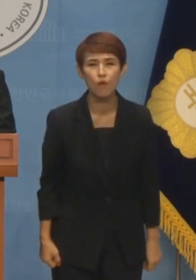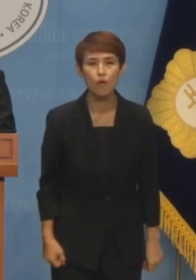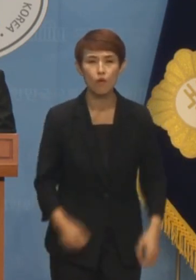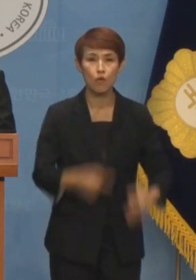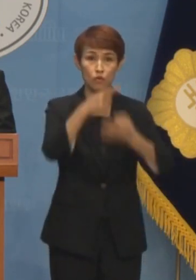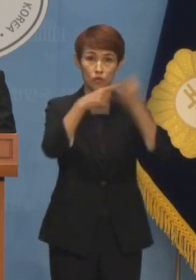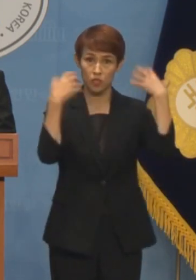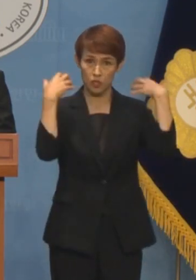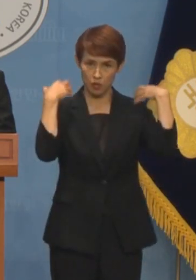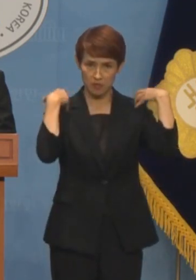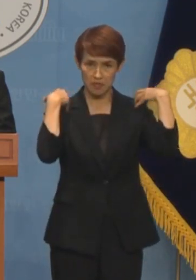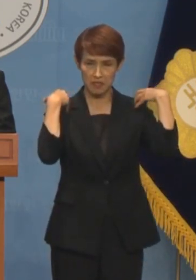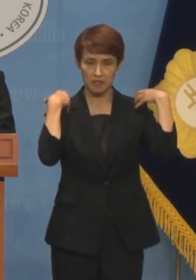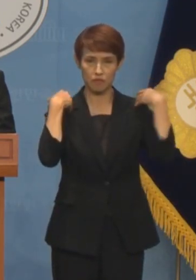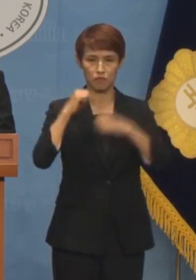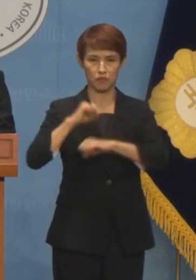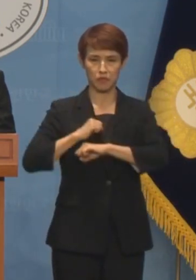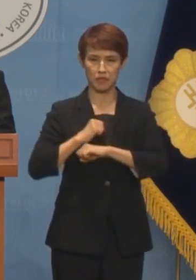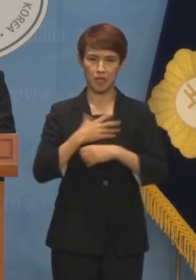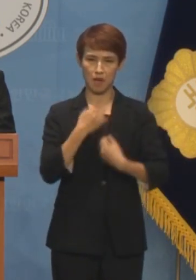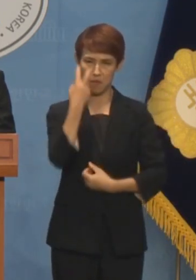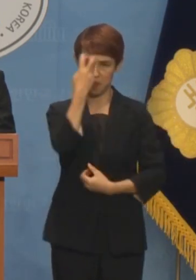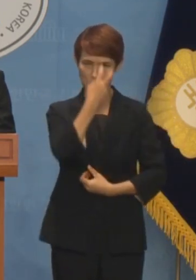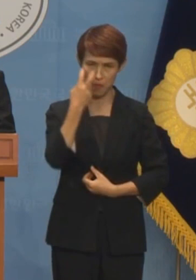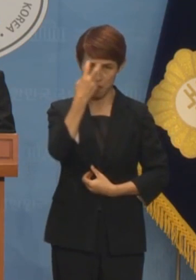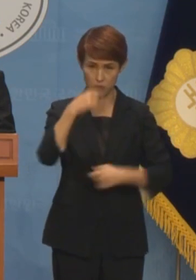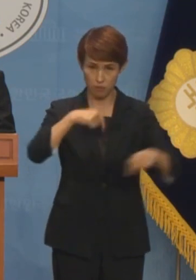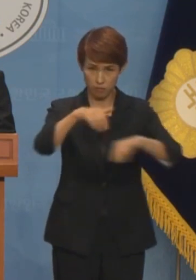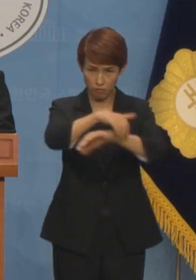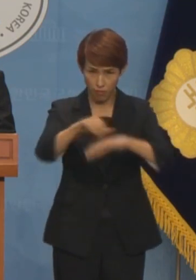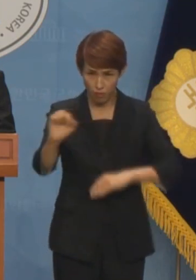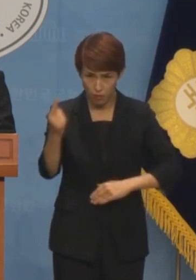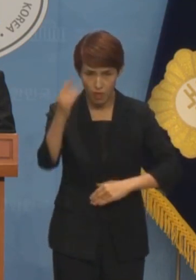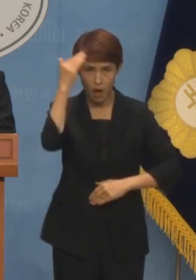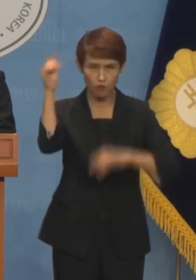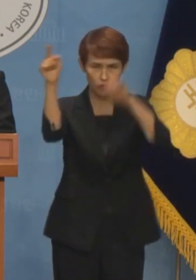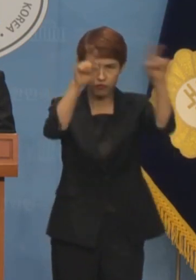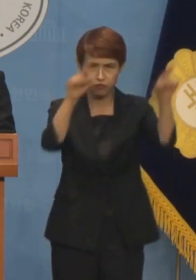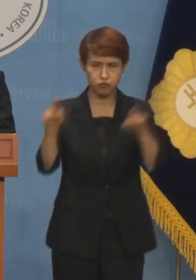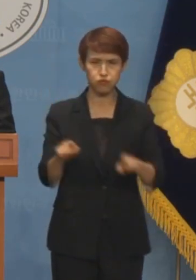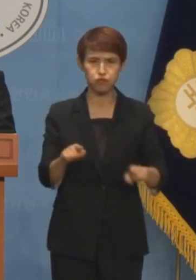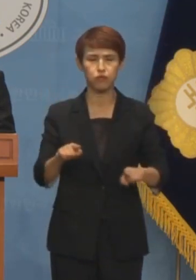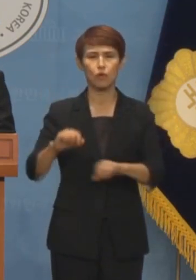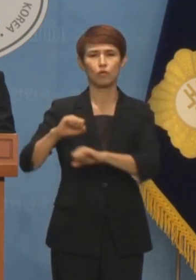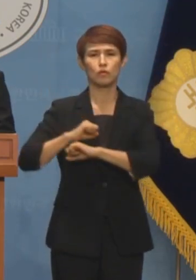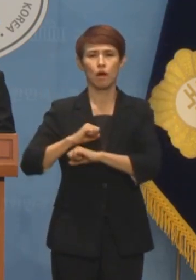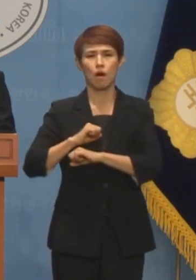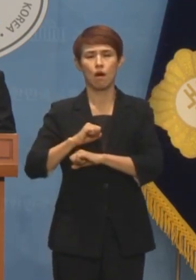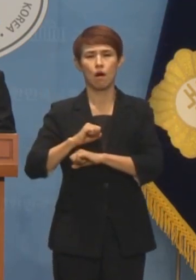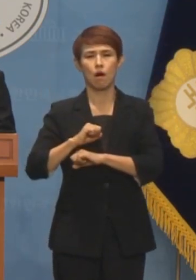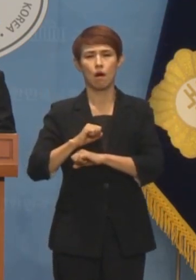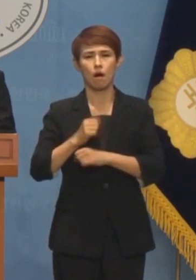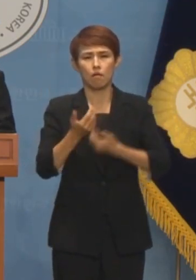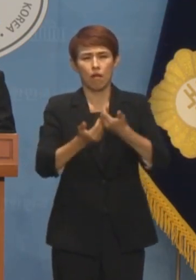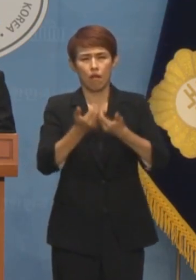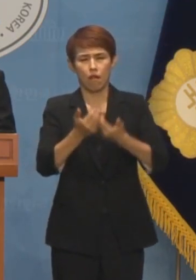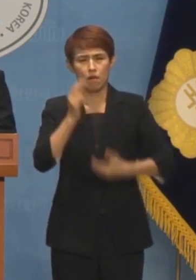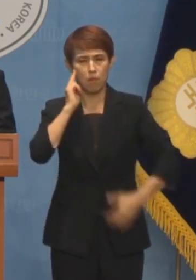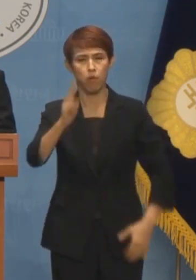정부의 위험천만한 안보 정책에 한반도의 군사적 긴장이 고조되고 국민은 불안에 떨고 계십니다